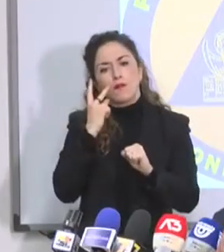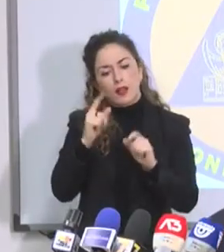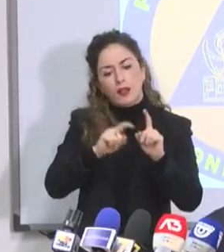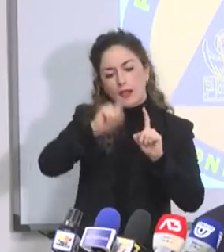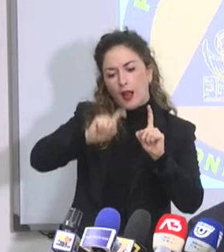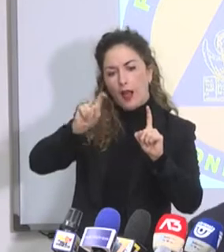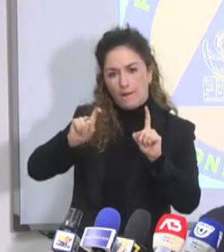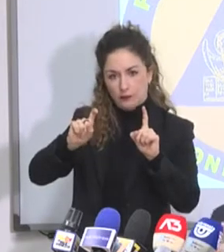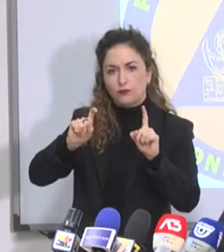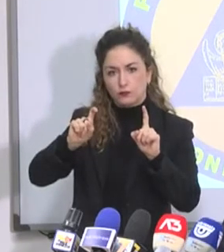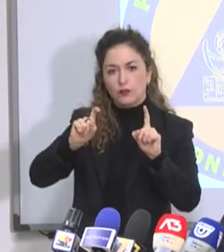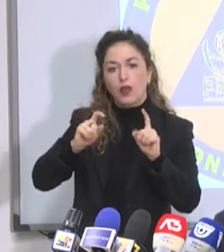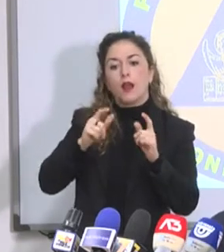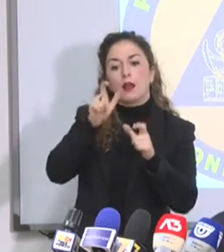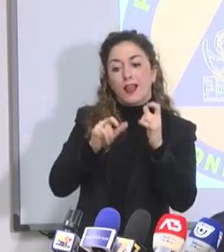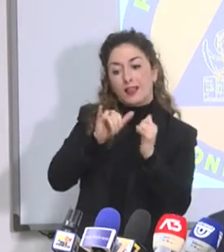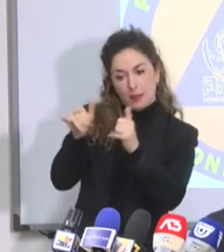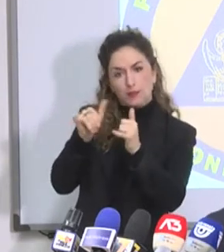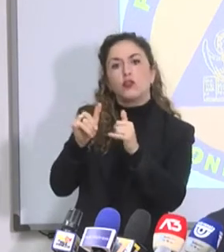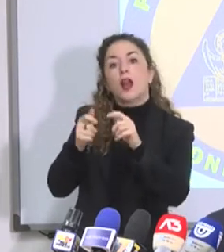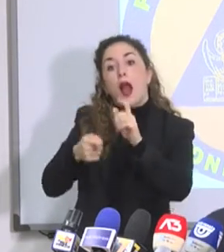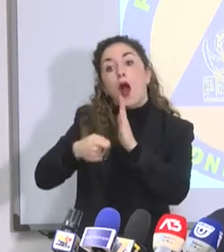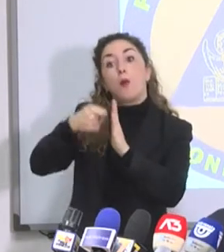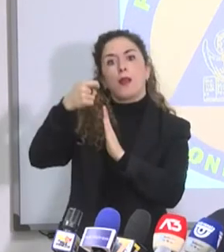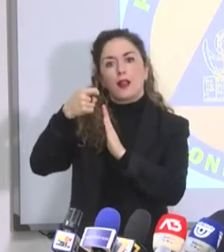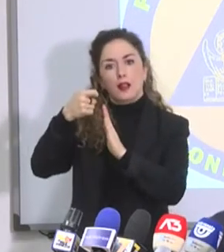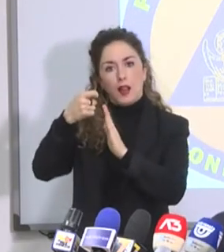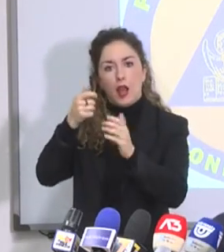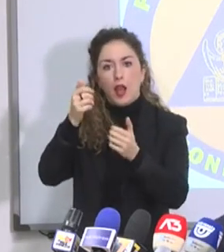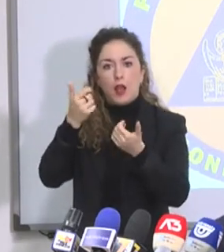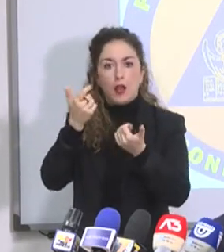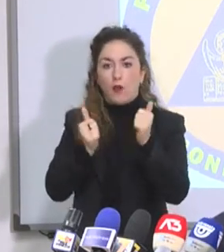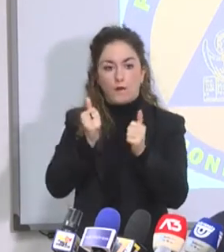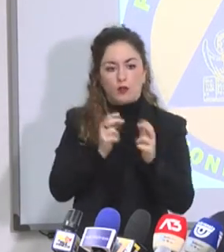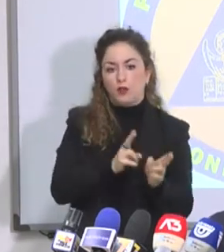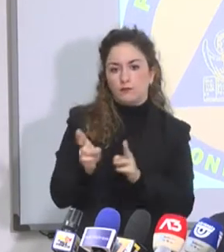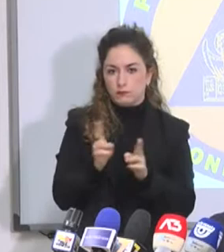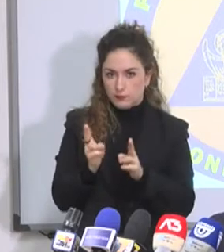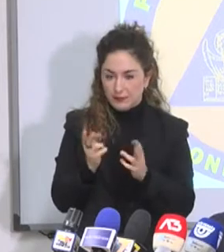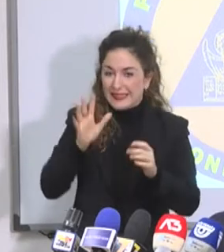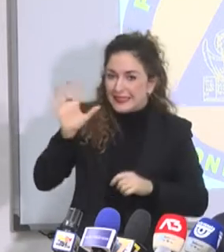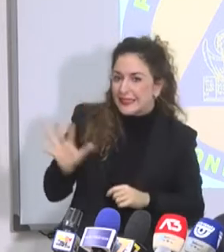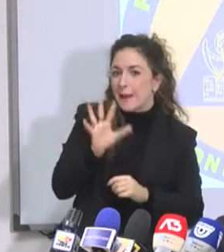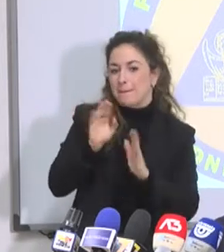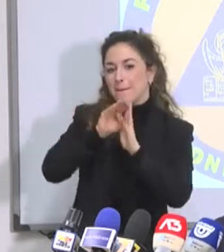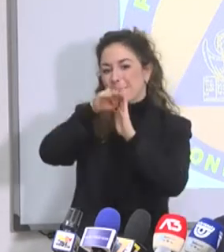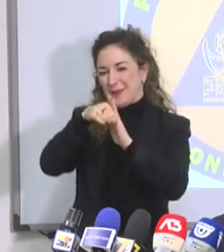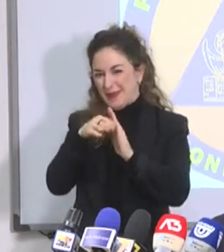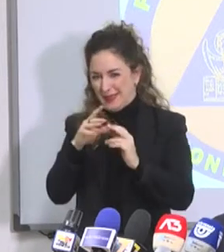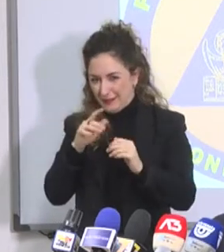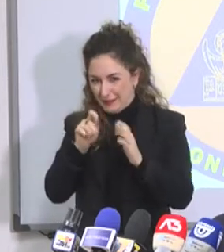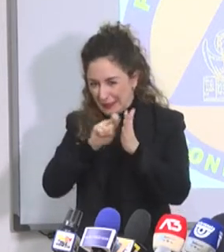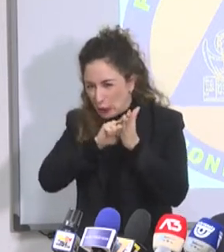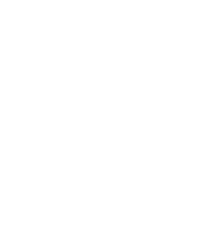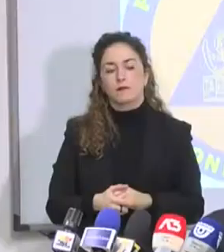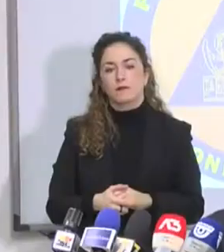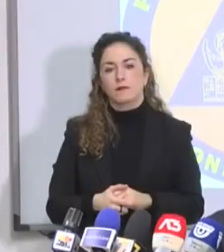aumentando le dimissioni rispetto alle prese in carico. Sembra sia un'inversione in tendenza, sottolineate dieci volte